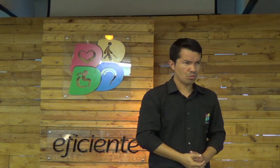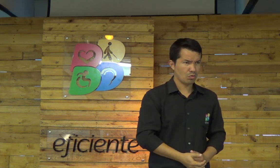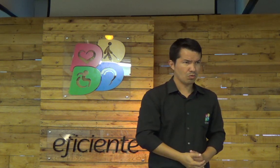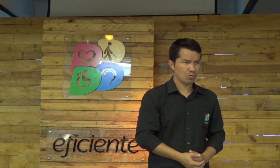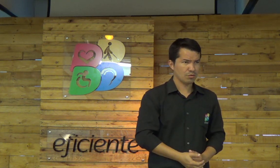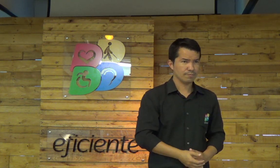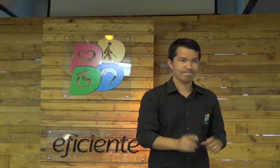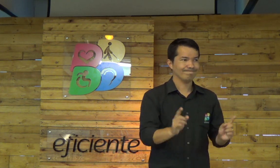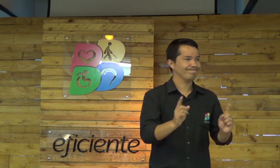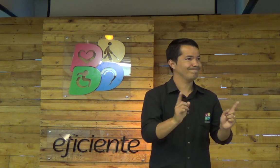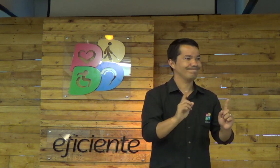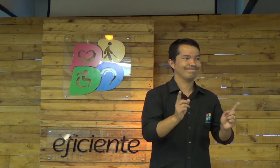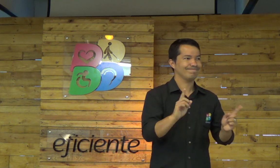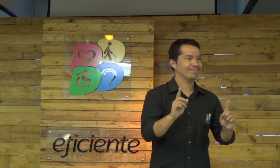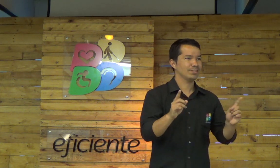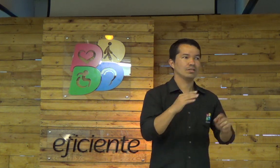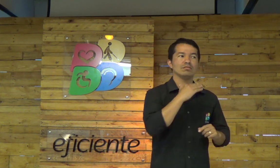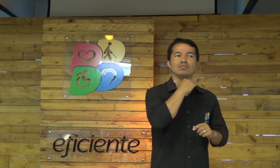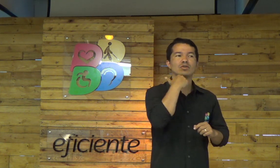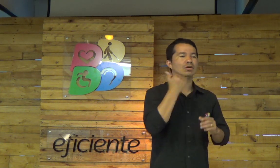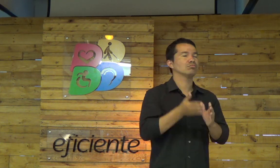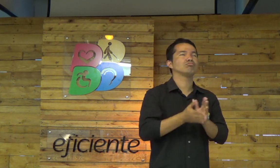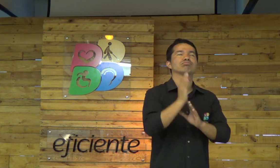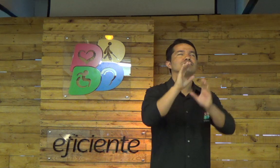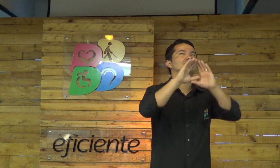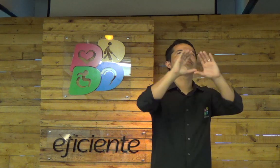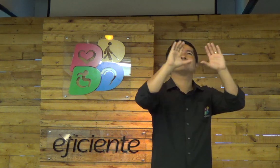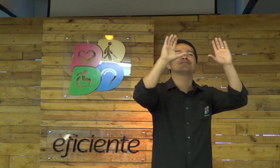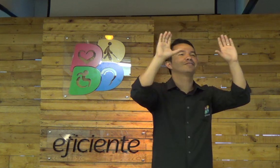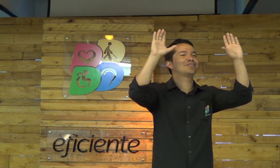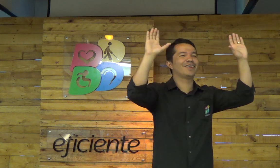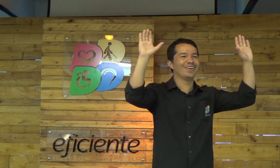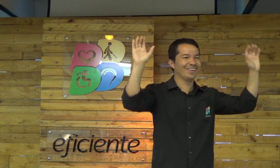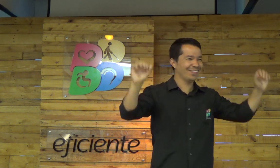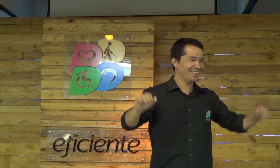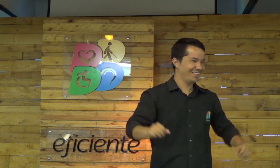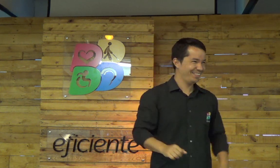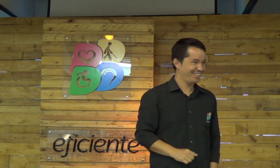você pode morrer, mas Jesus, Ele está cuidando de você. E você vai para o céu.